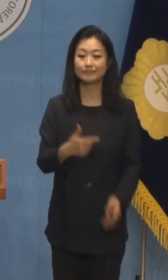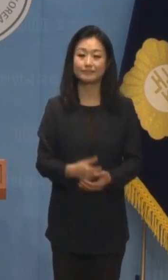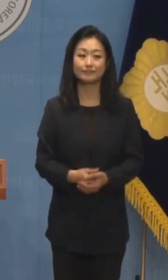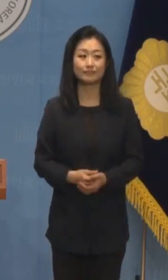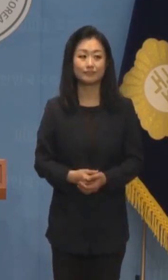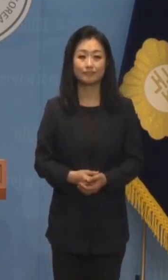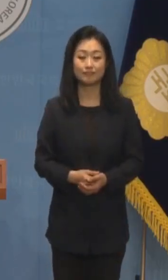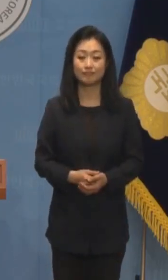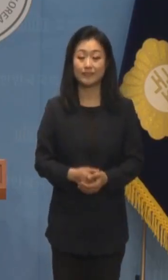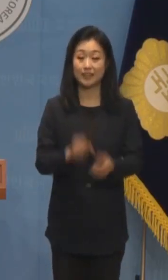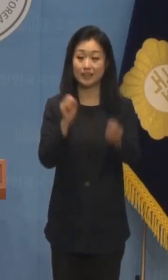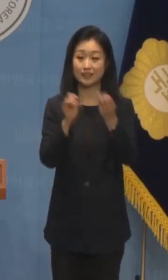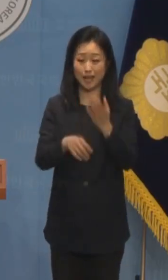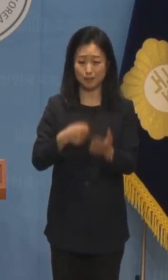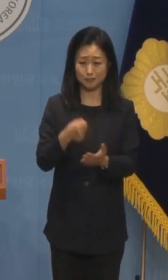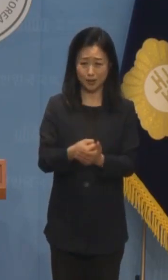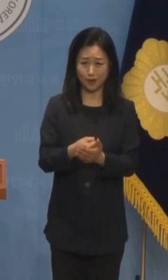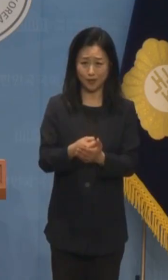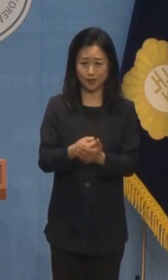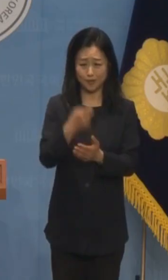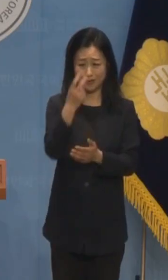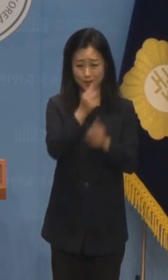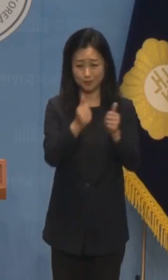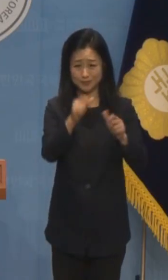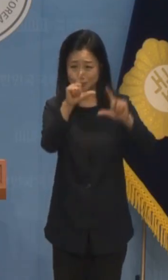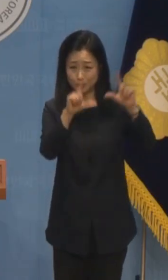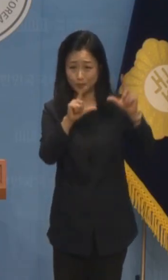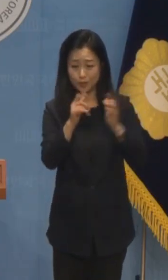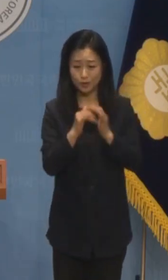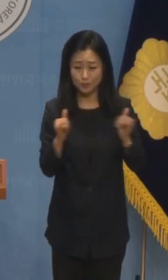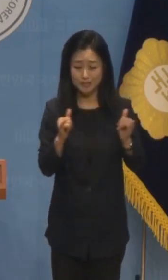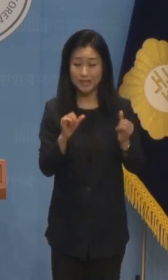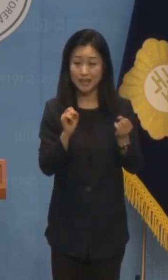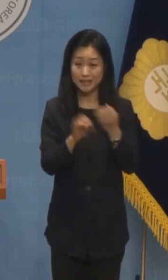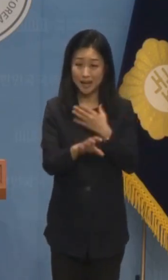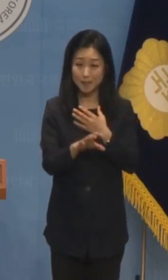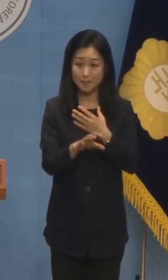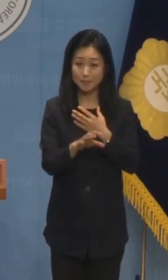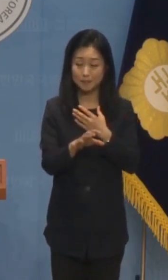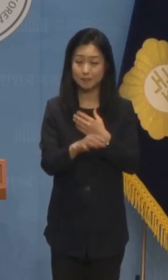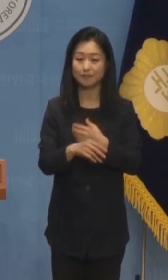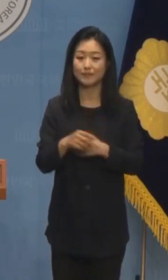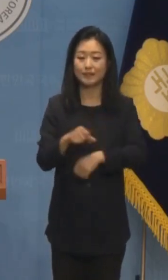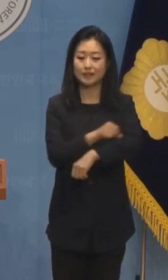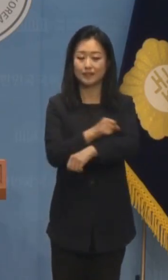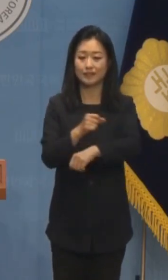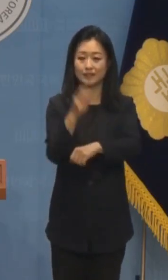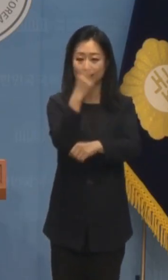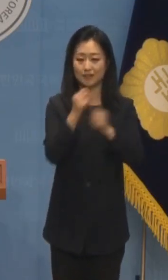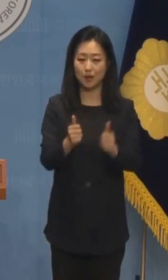이미 답을 정해둔 검찰, 국민의 답은 김건희 특검입니다.